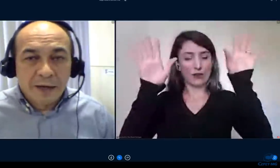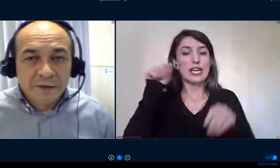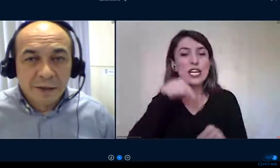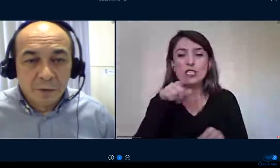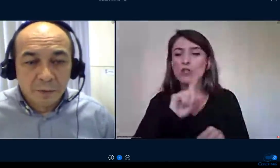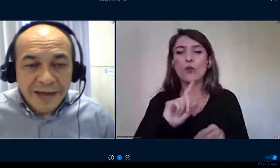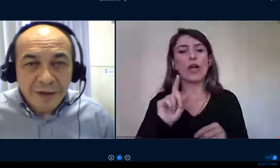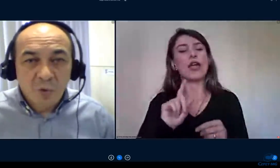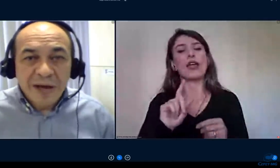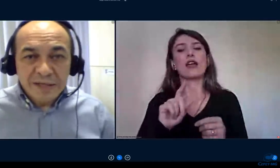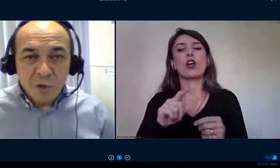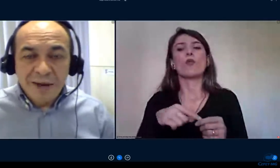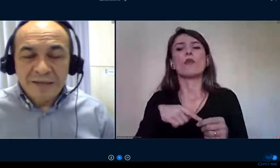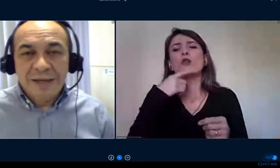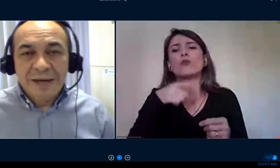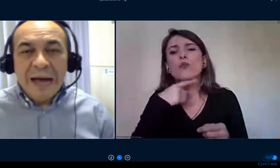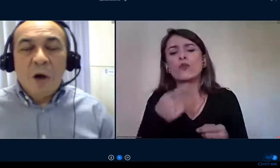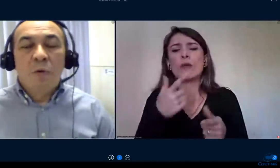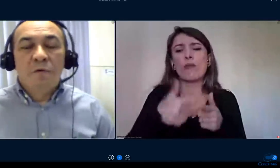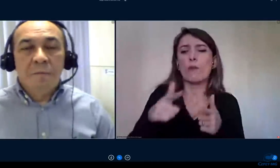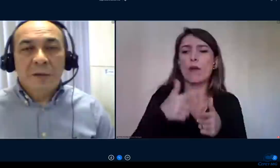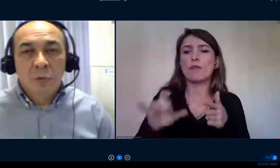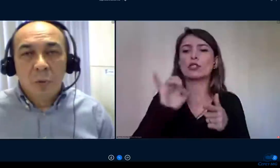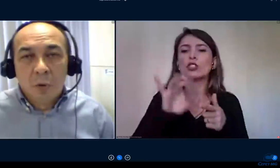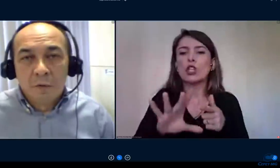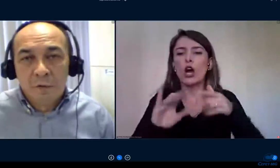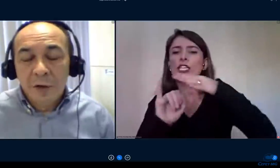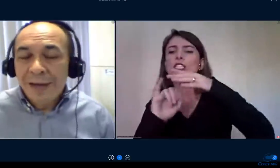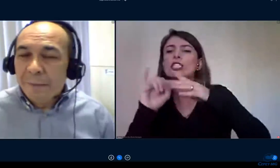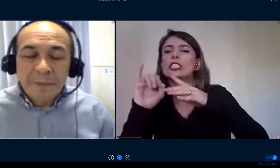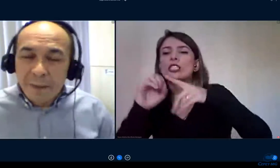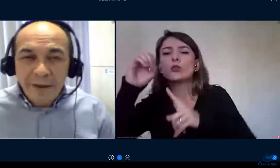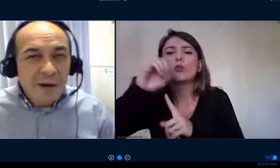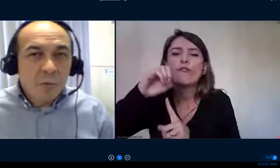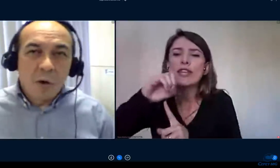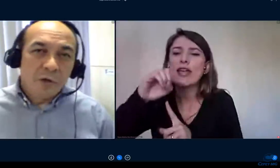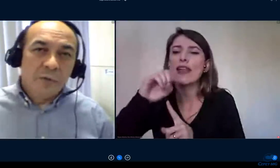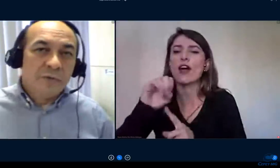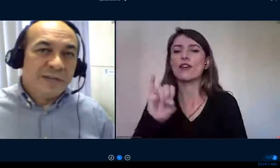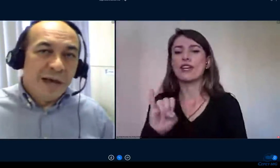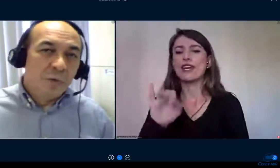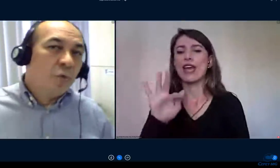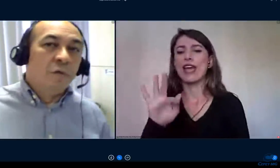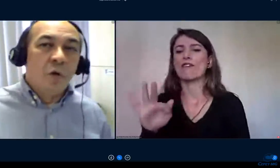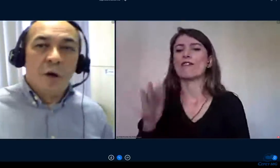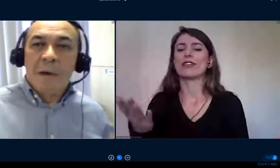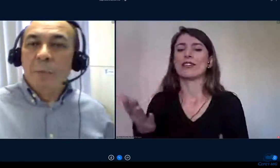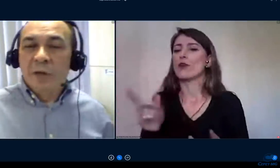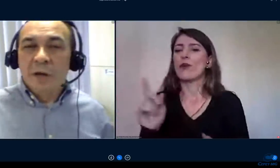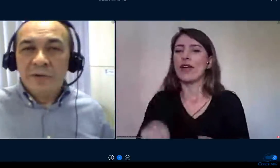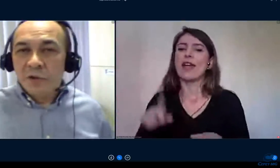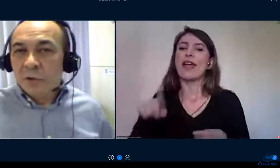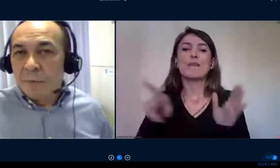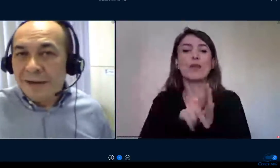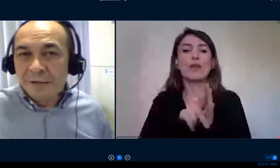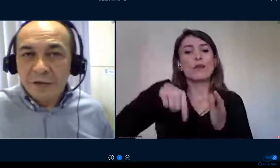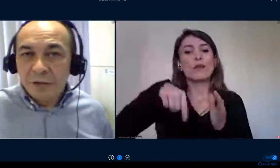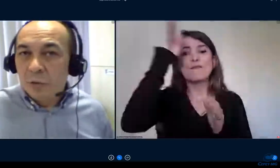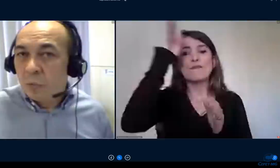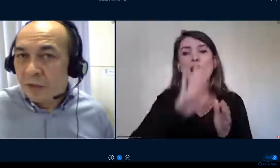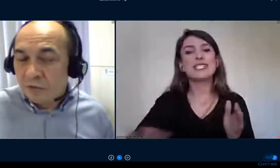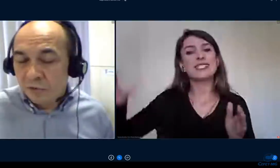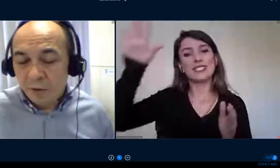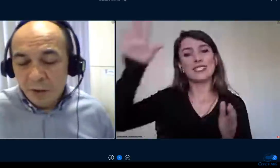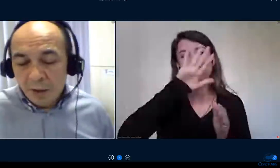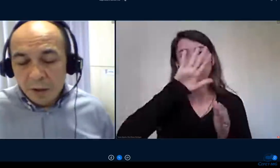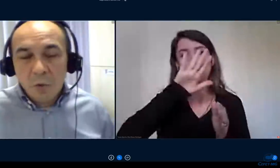provocação da educação brasileira a um movimento novo. Também não gosto de usar do novo normal, porque não existe normalidade